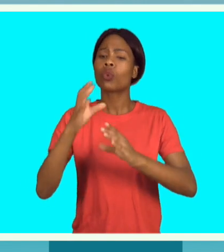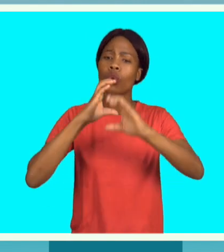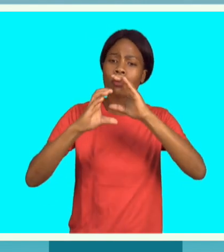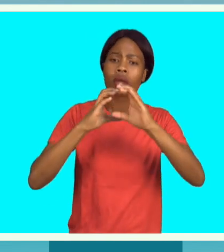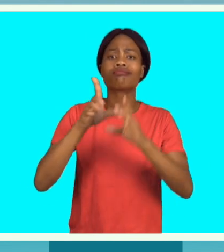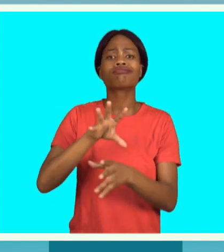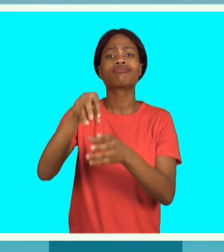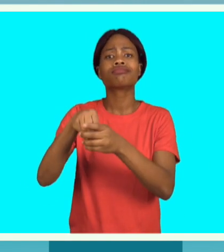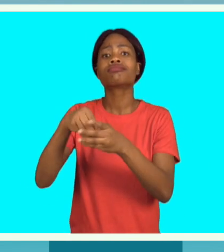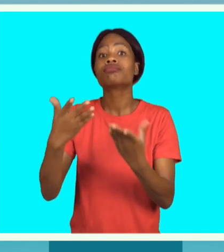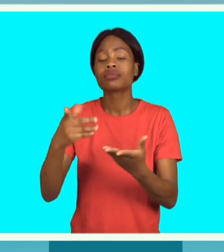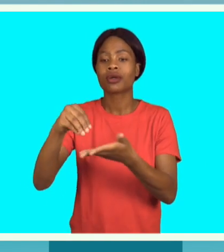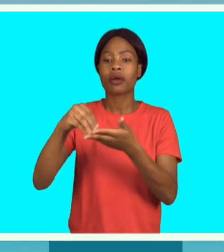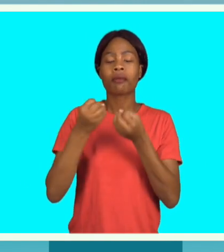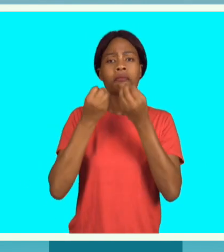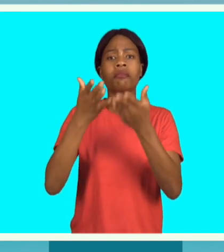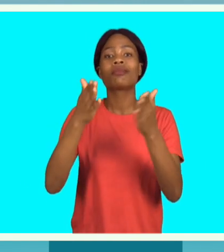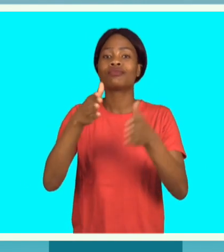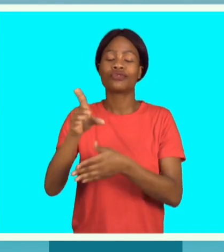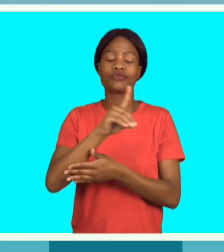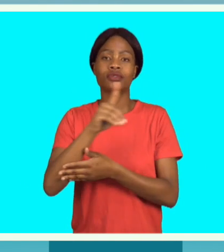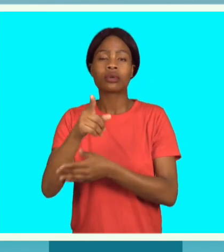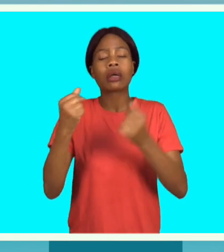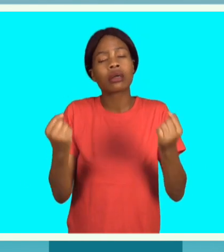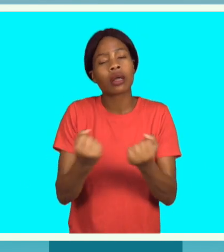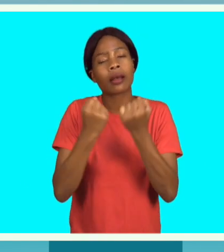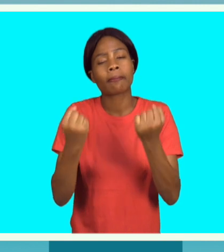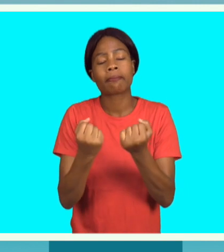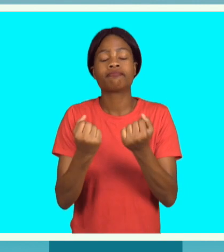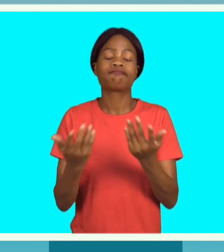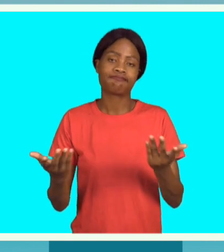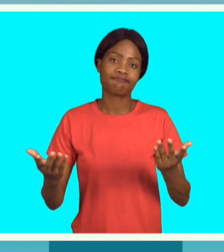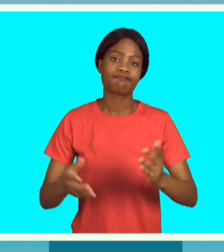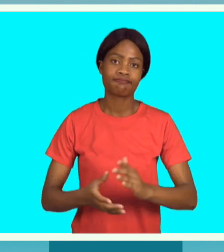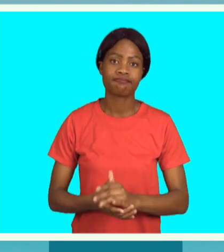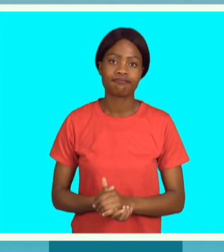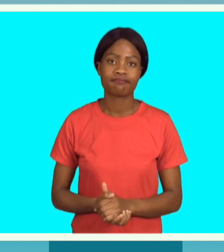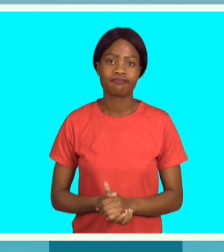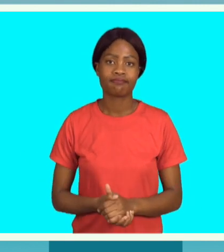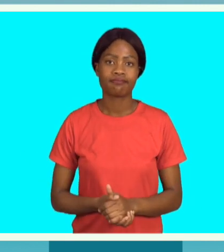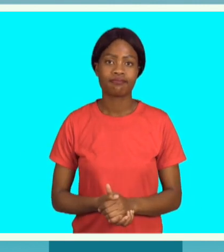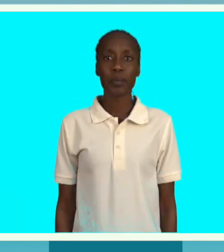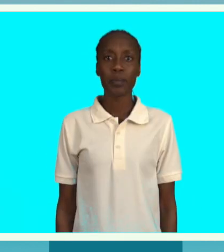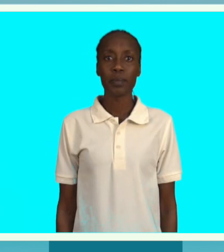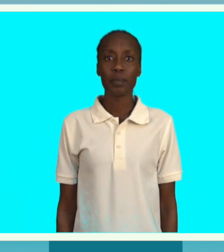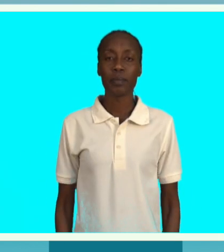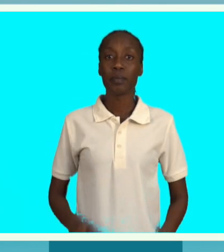inclusiva e garantir maior acesso à informação por pessoas com deficiência em período de emergência. A visita da